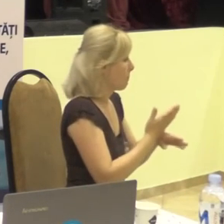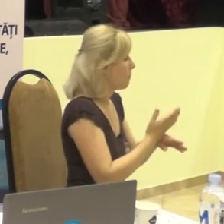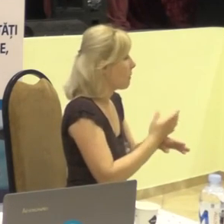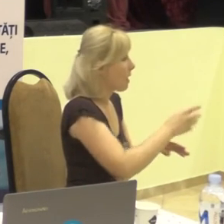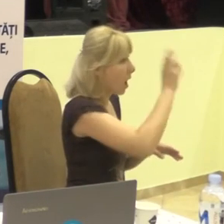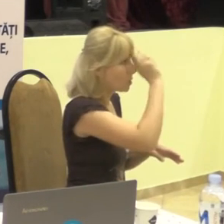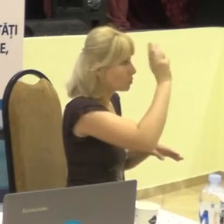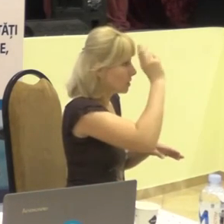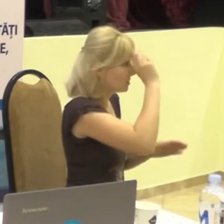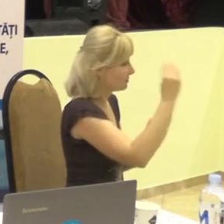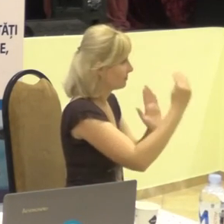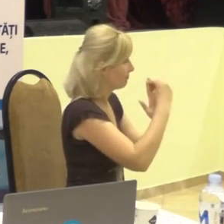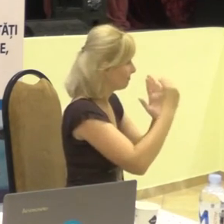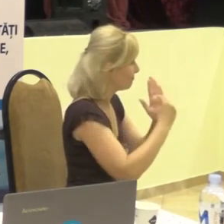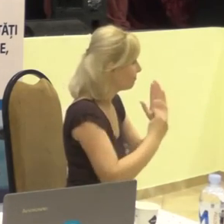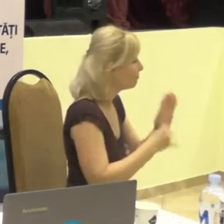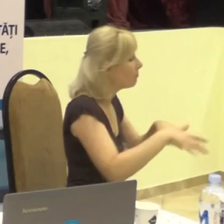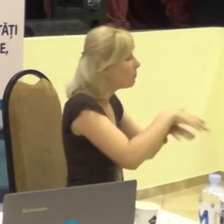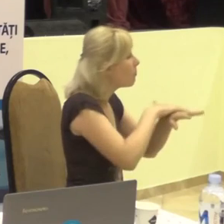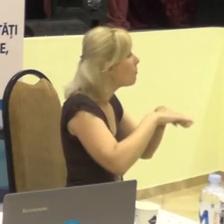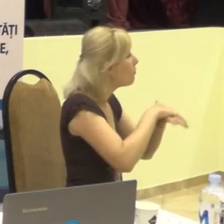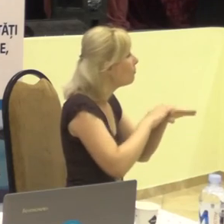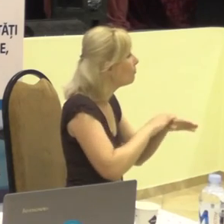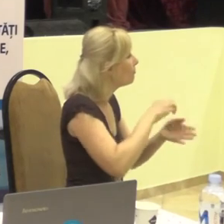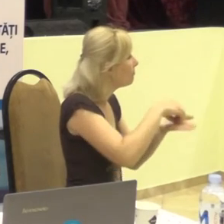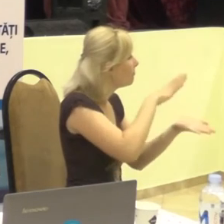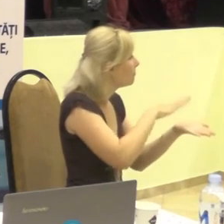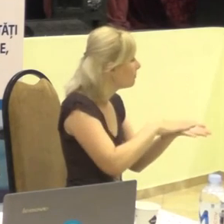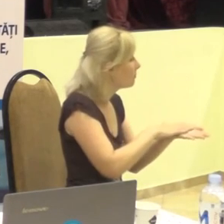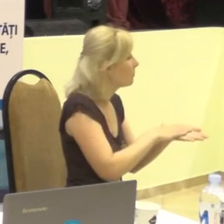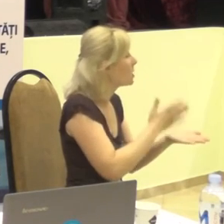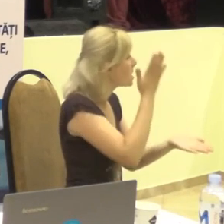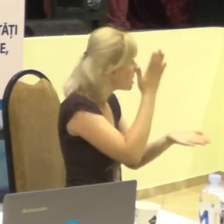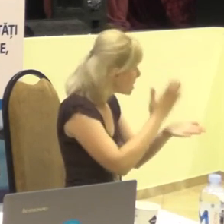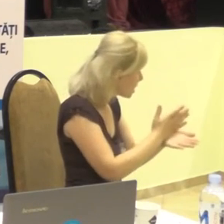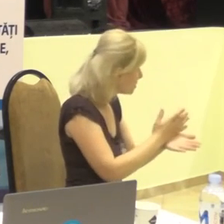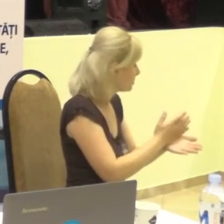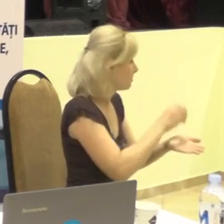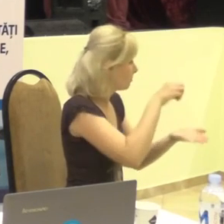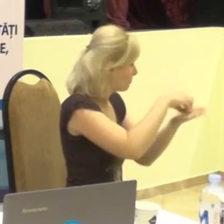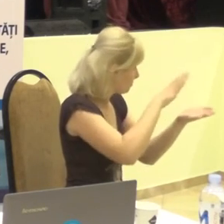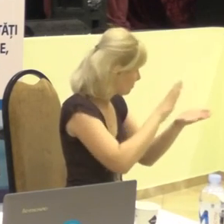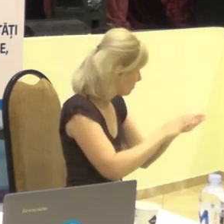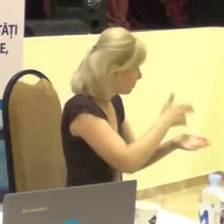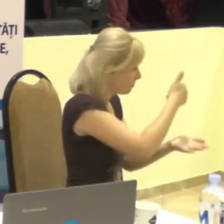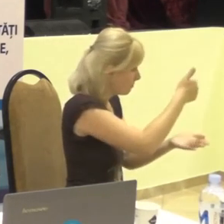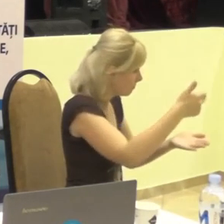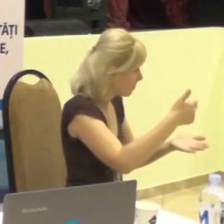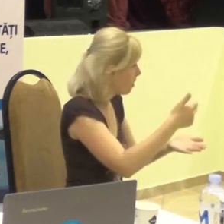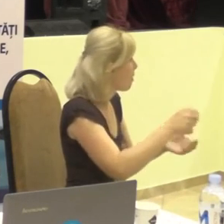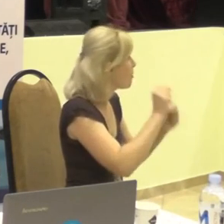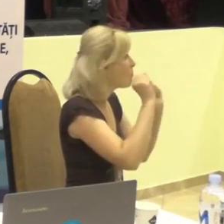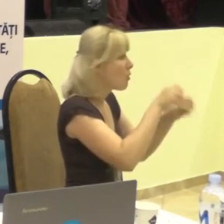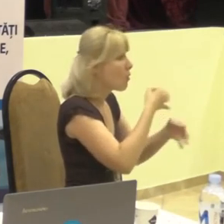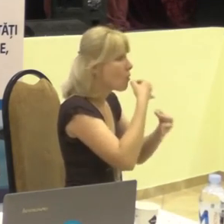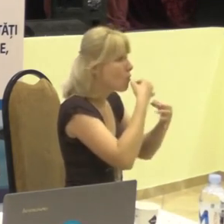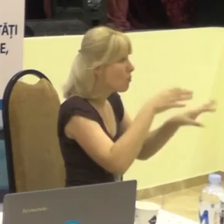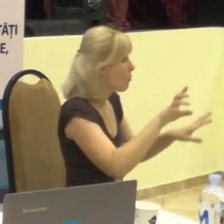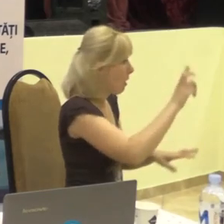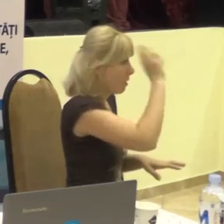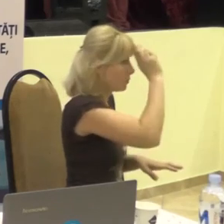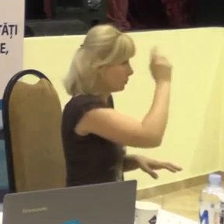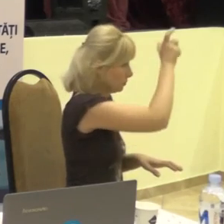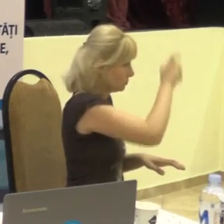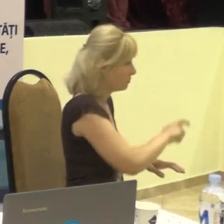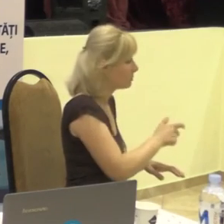de stat al populației, există date strumentare pe care poate să le vadă orice funcționar public